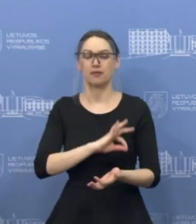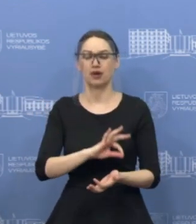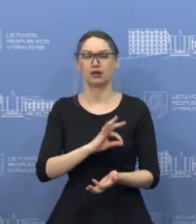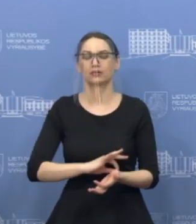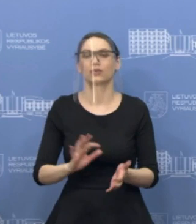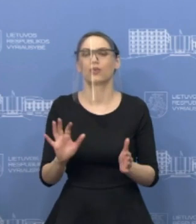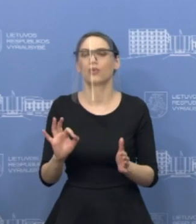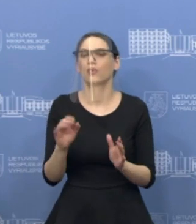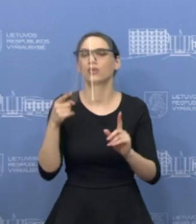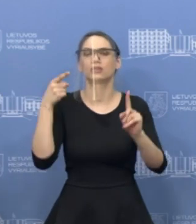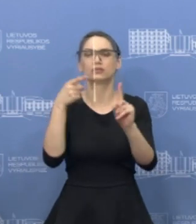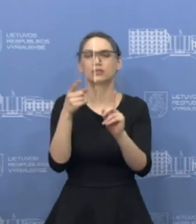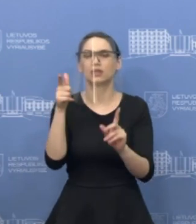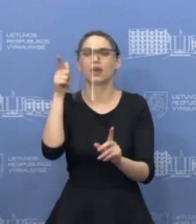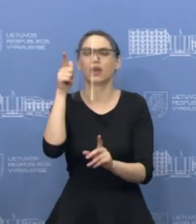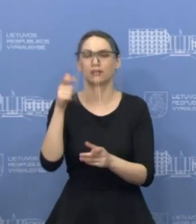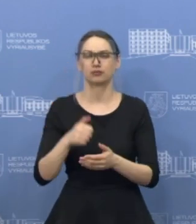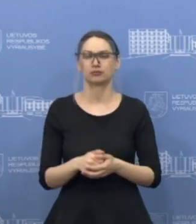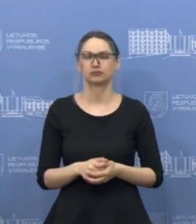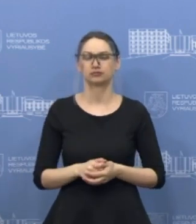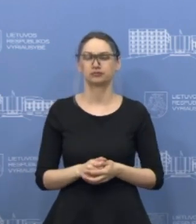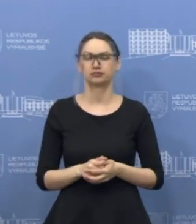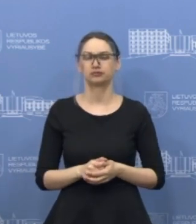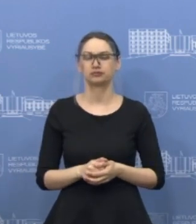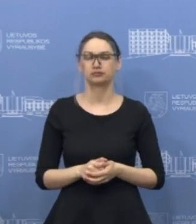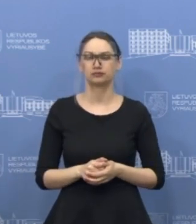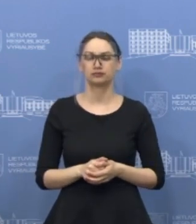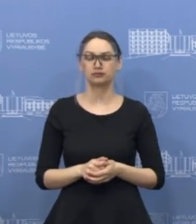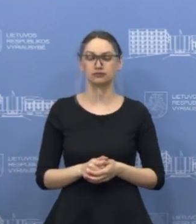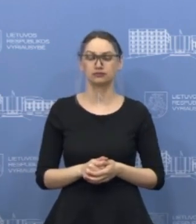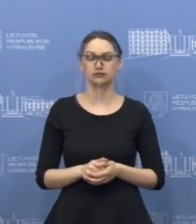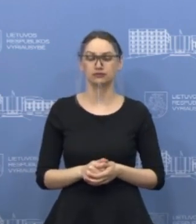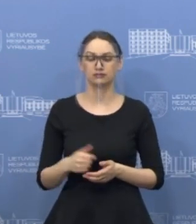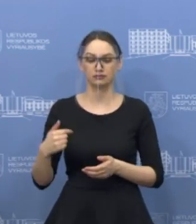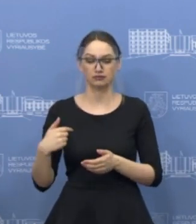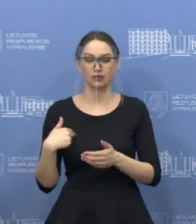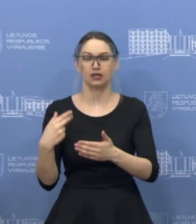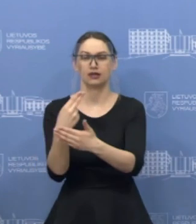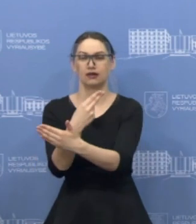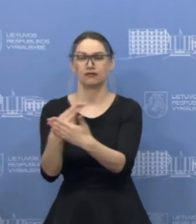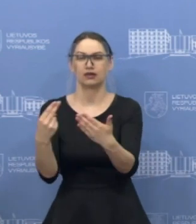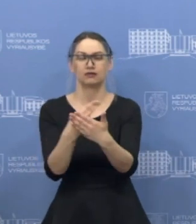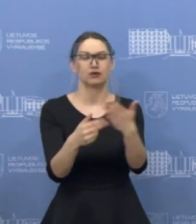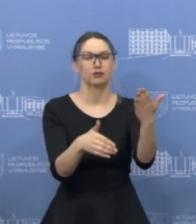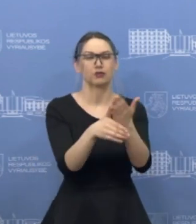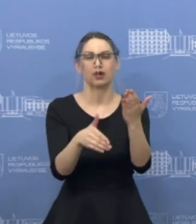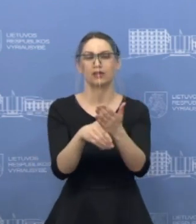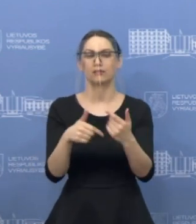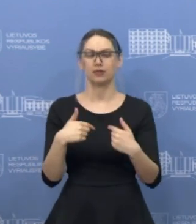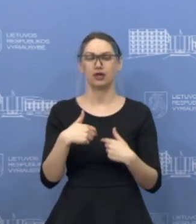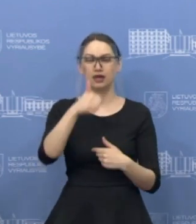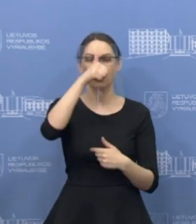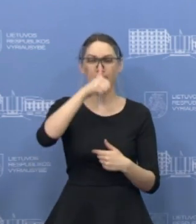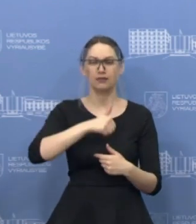esmė yra, kad mes padėsime įmonėms paskolomis, tai yra kas mėnesį, suteiksime